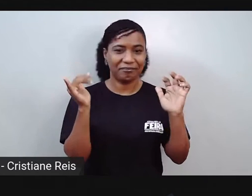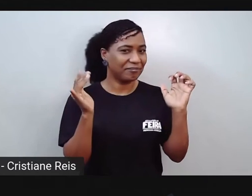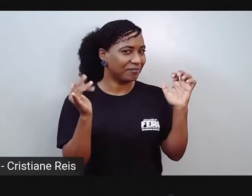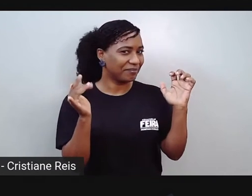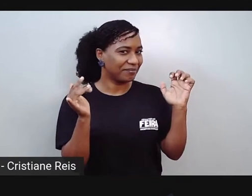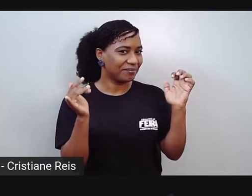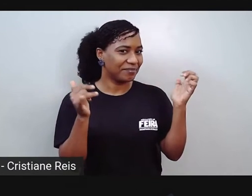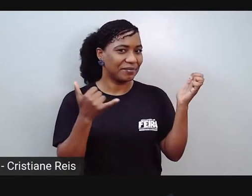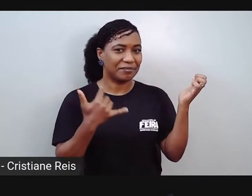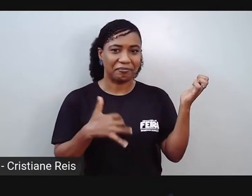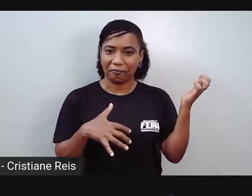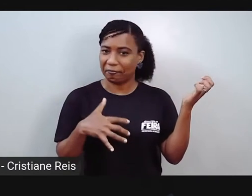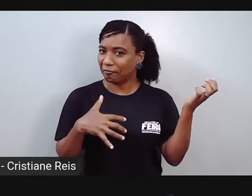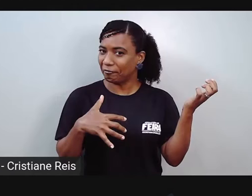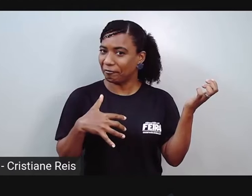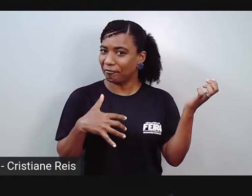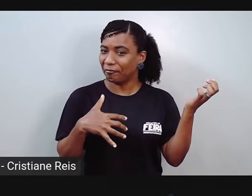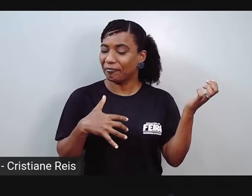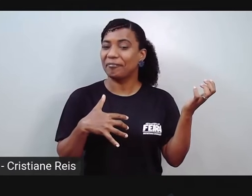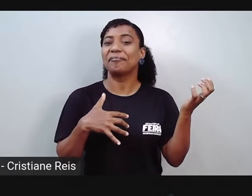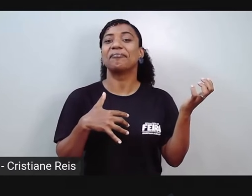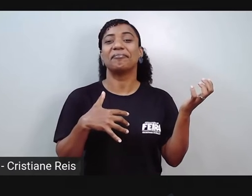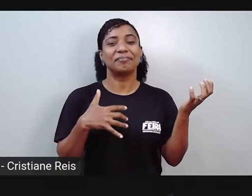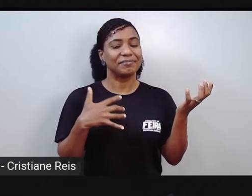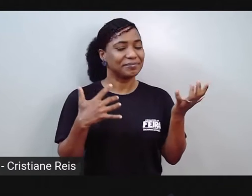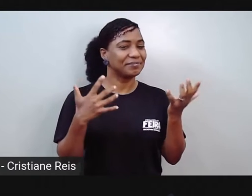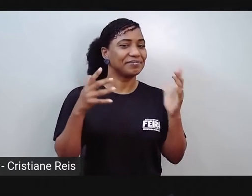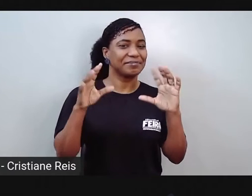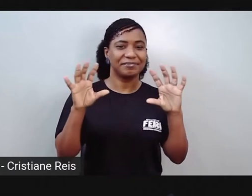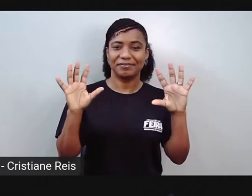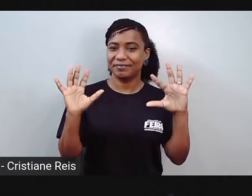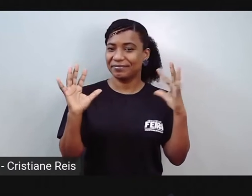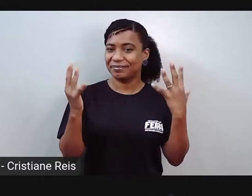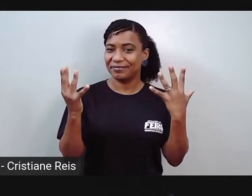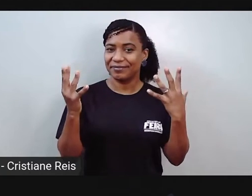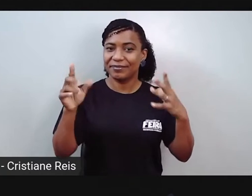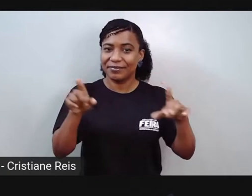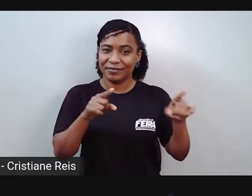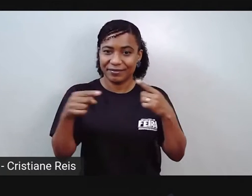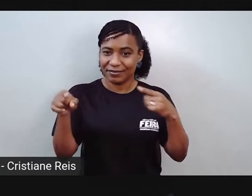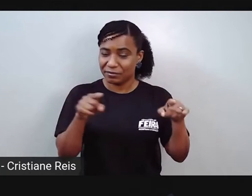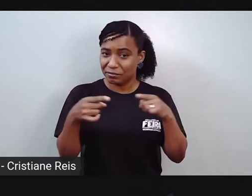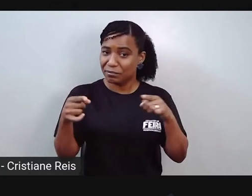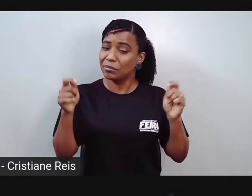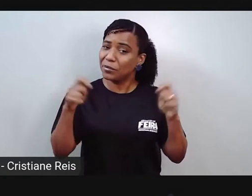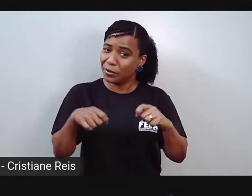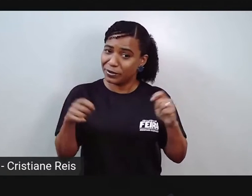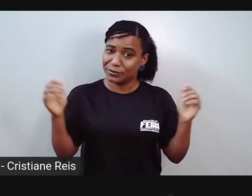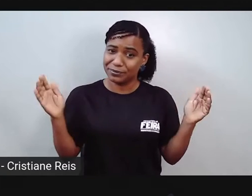O meu objeto musical tem de vários tamanhos.